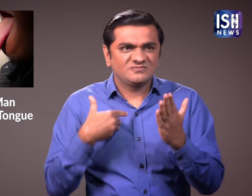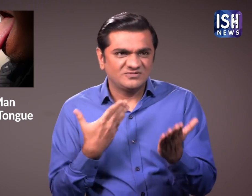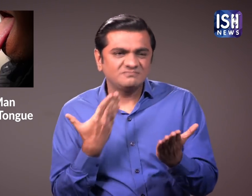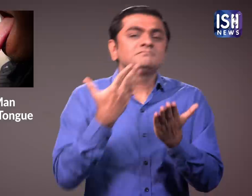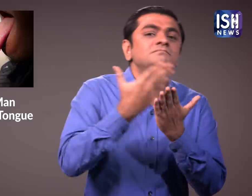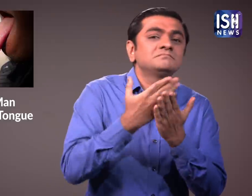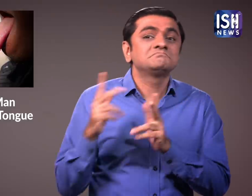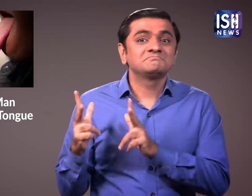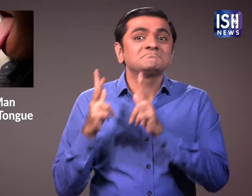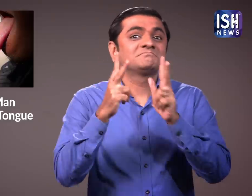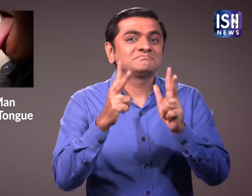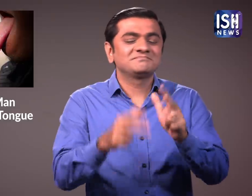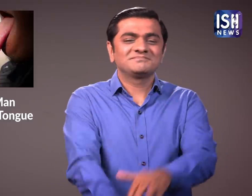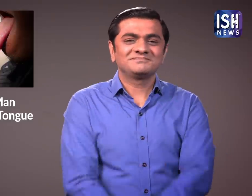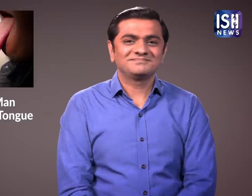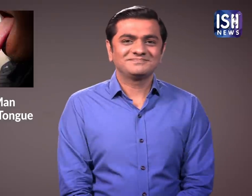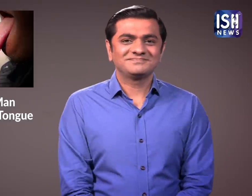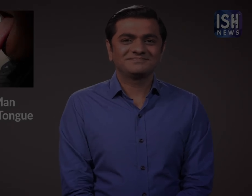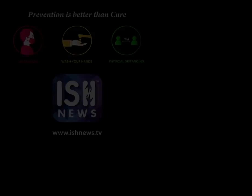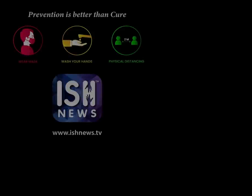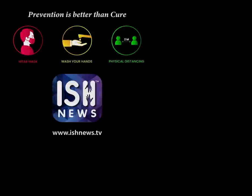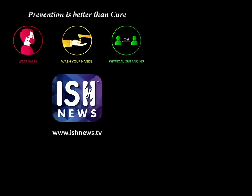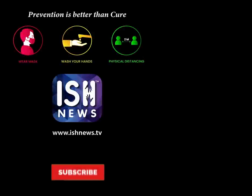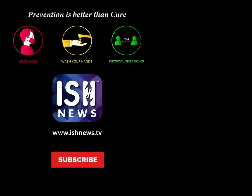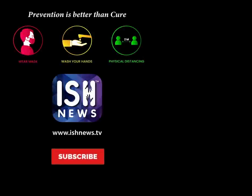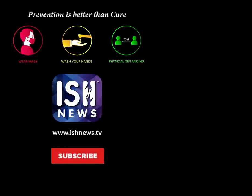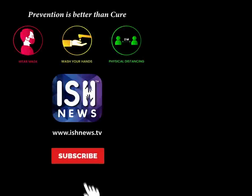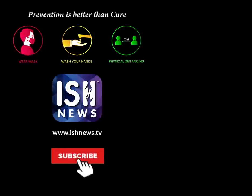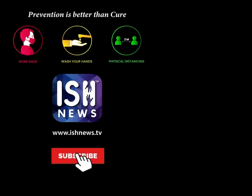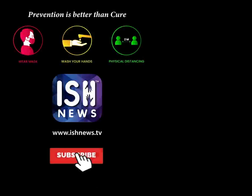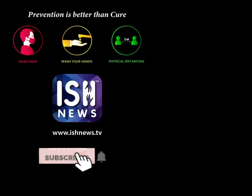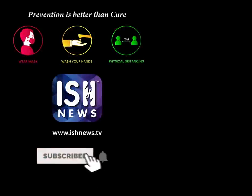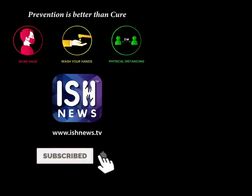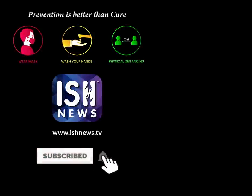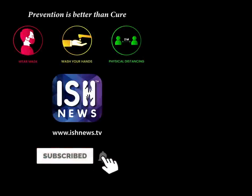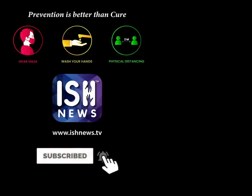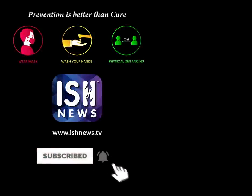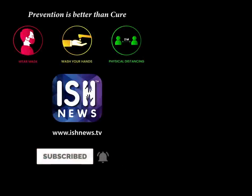उनसे संपर्क करने की कोशिश कर रहा है. दो है. जर झाल रहा है. वह वयम्जेतियों कर अवाजयर, कर दो तो गे भीन. झाल झाल